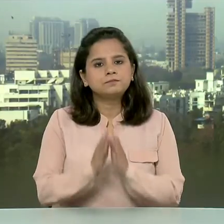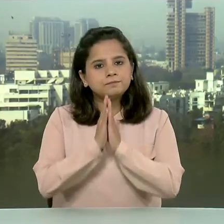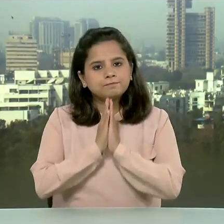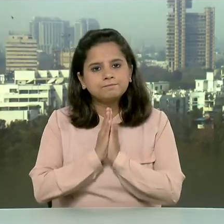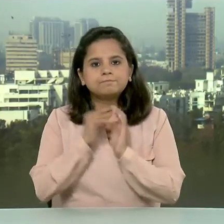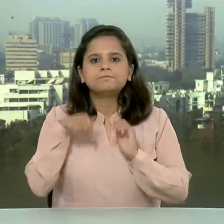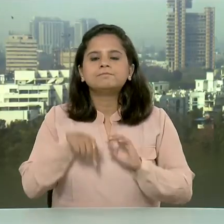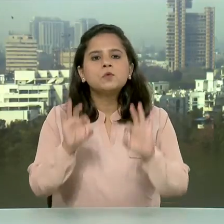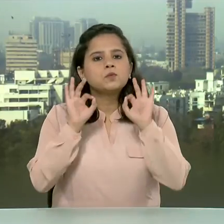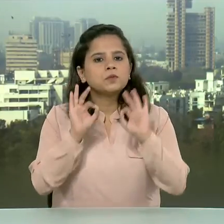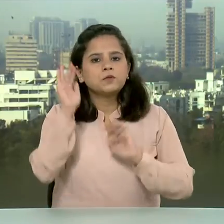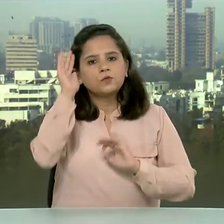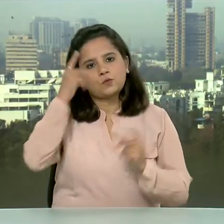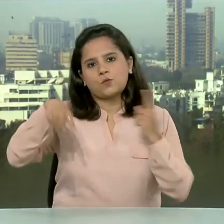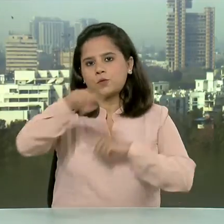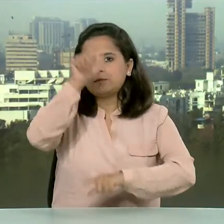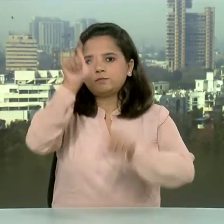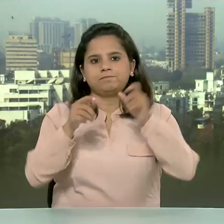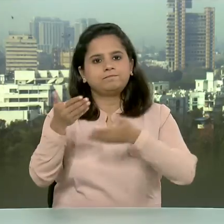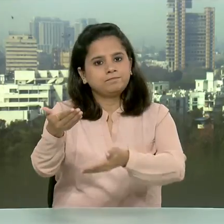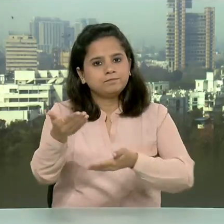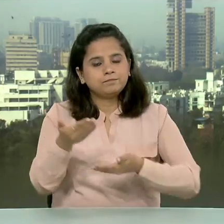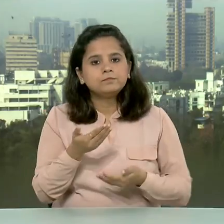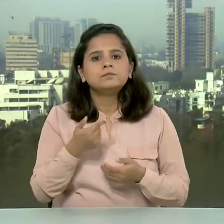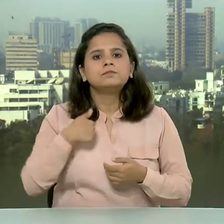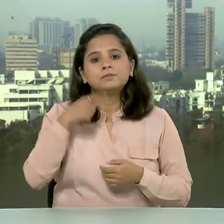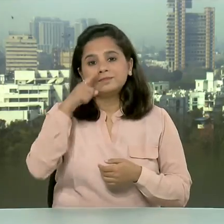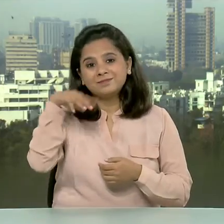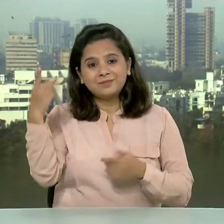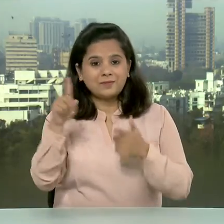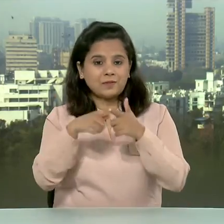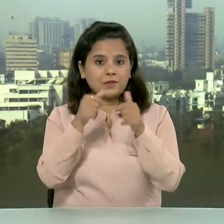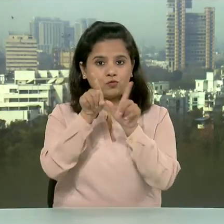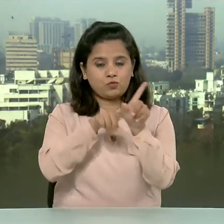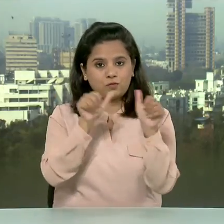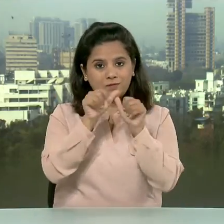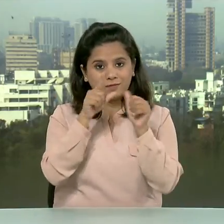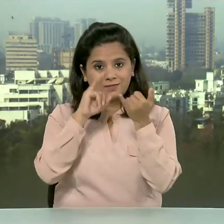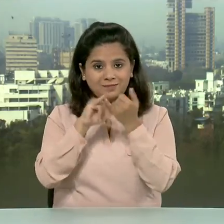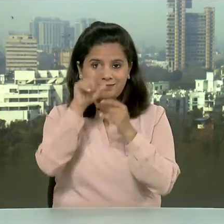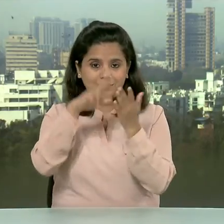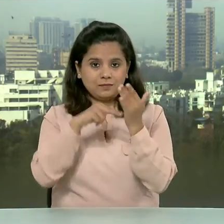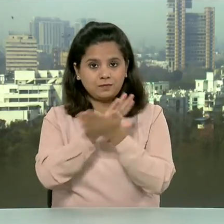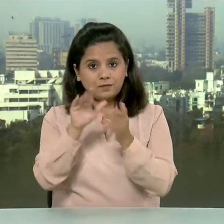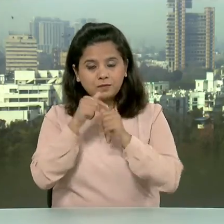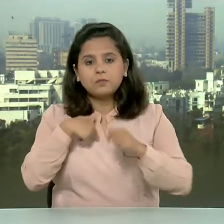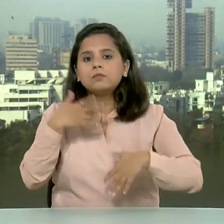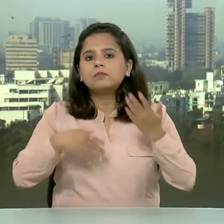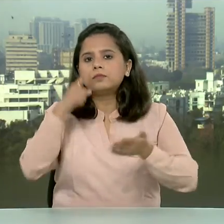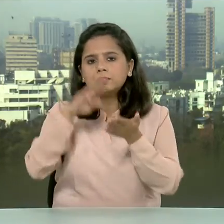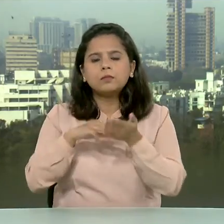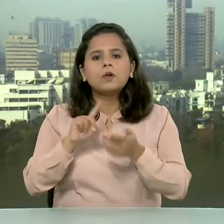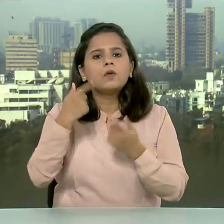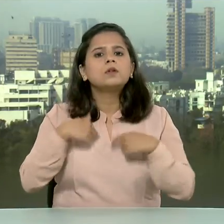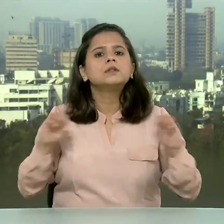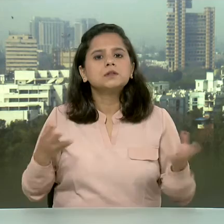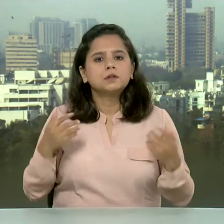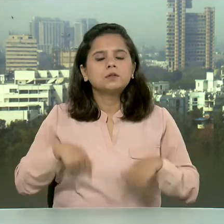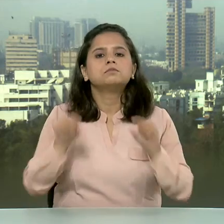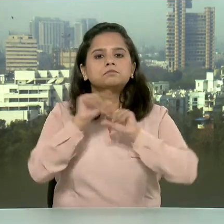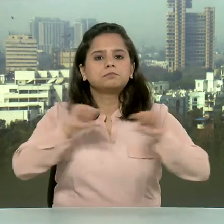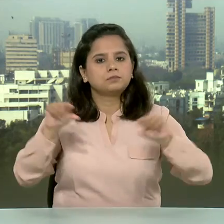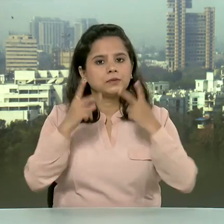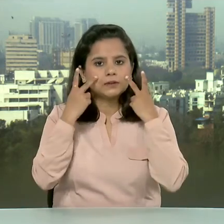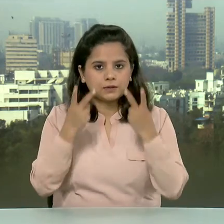नमस्कार इस विश्श बुलिटन में आप सभी का बहुत बहुत स्पागत हैं मैं हुझाया असन्हा मेरे साथ हैं मनीशा और शुरुवात करेंगे इस वक्त की